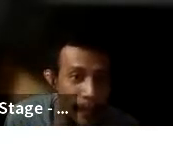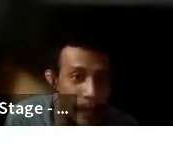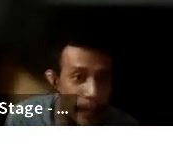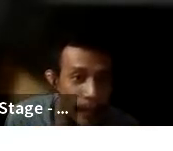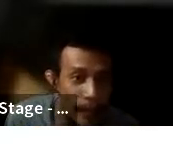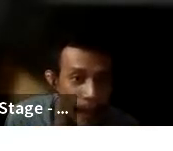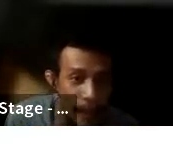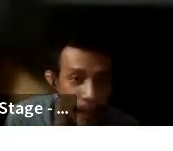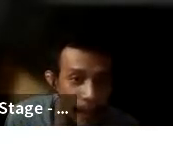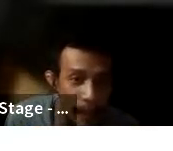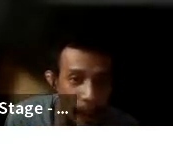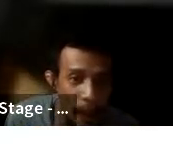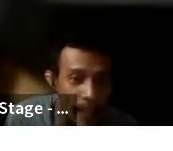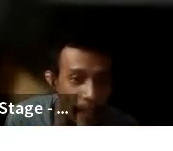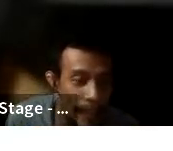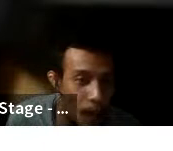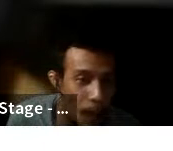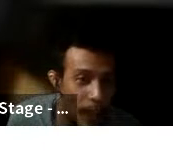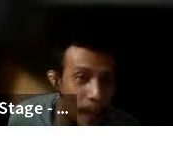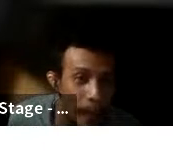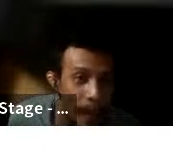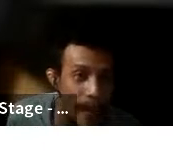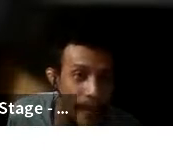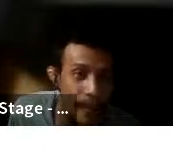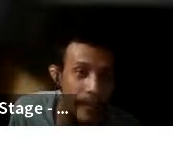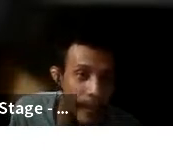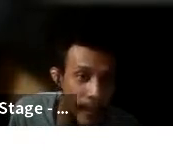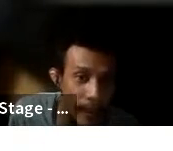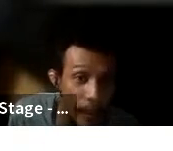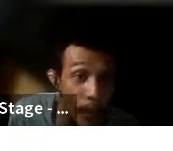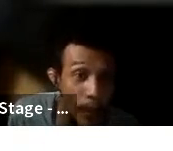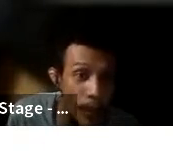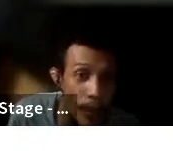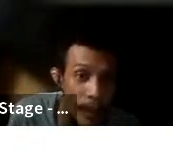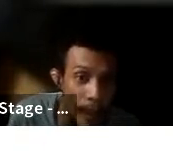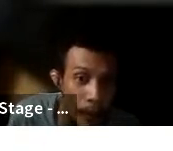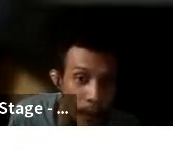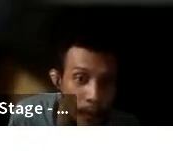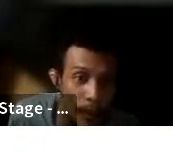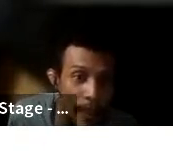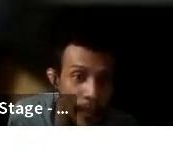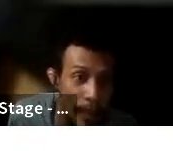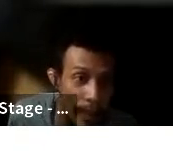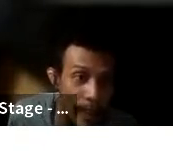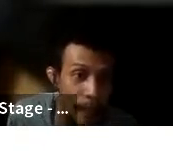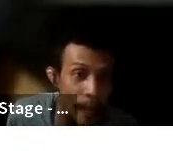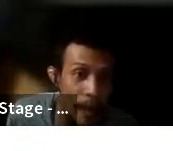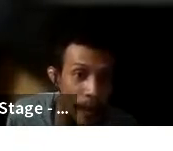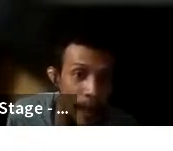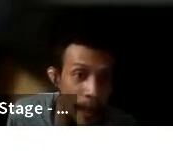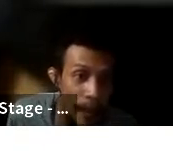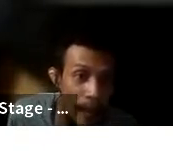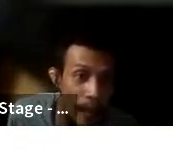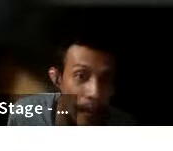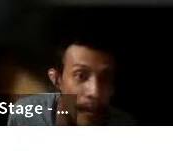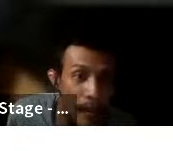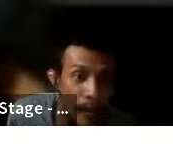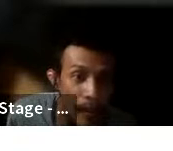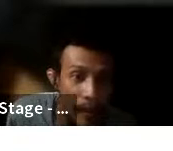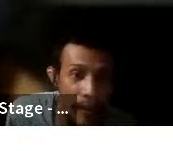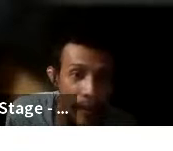system tadi kalau misalnya kita ngomongin gempa di Tokyo di tahun 2011 sudah ada statement bahwa